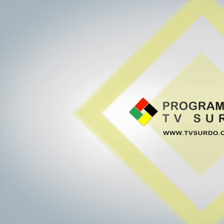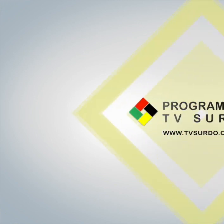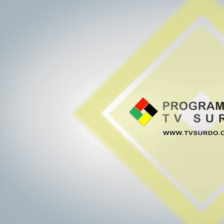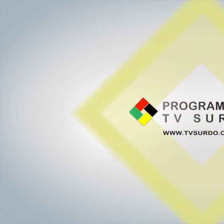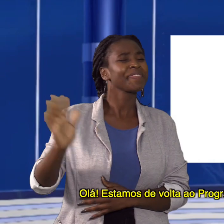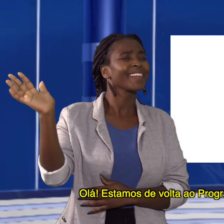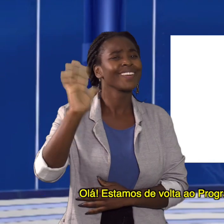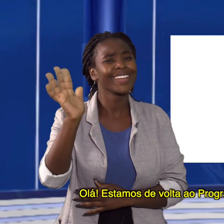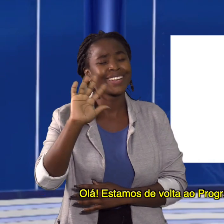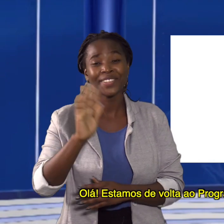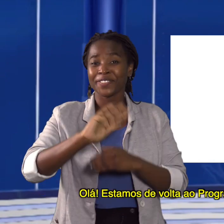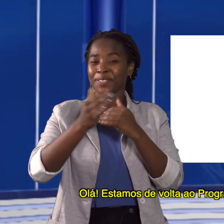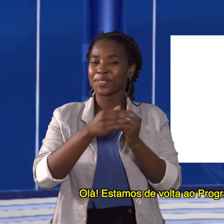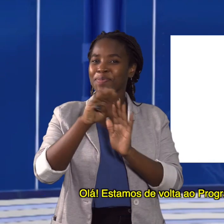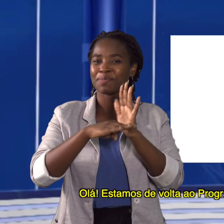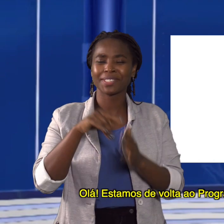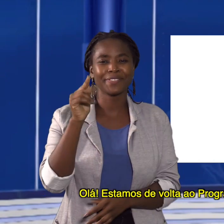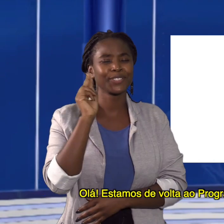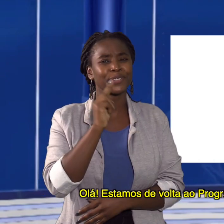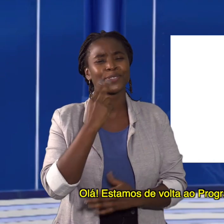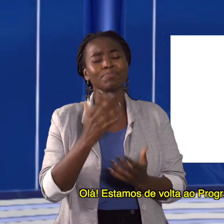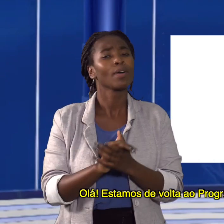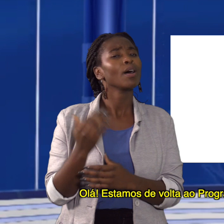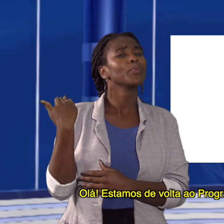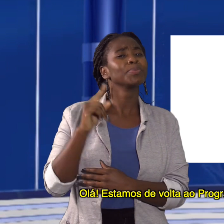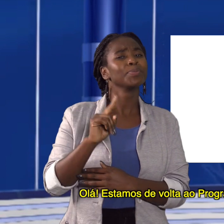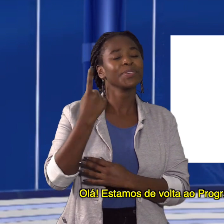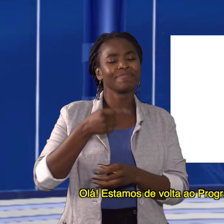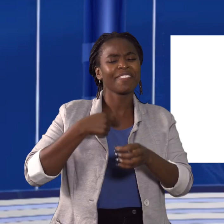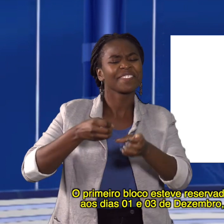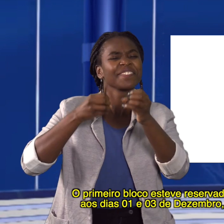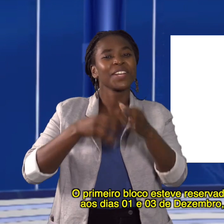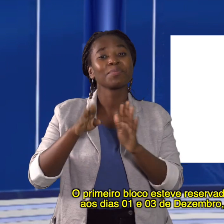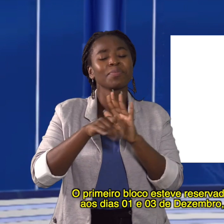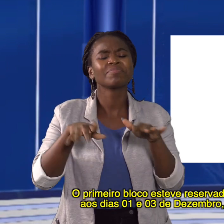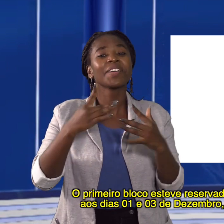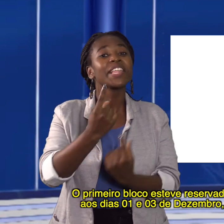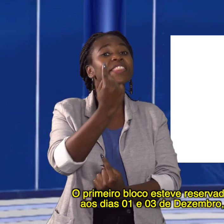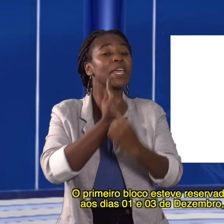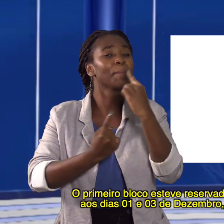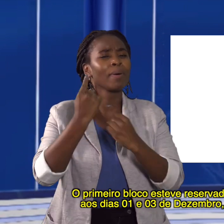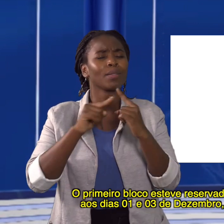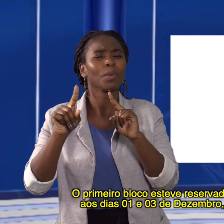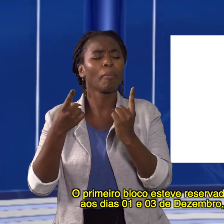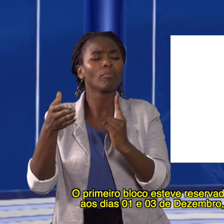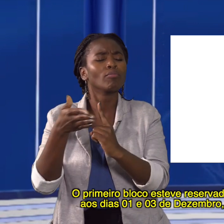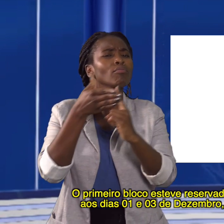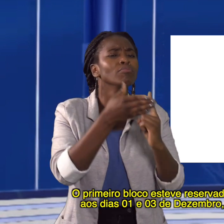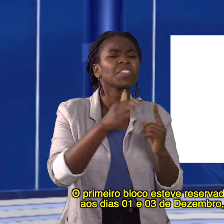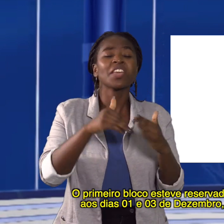Olá estamos de volta ao programa da TV Surdo o primeiro bloco esteve reservado ao debate alusivo